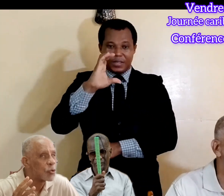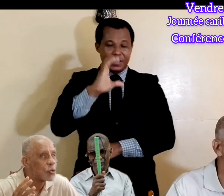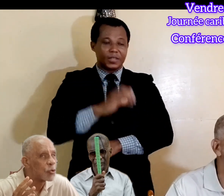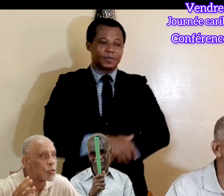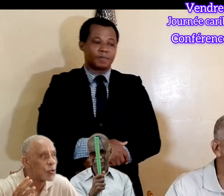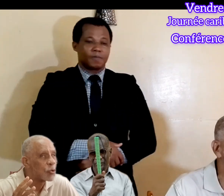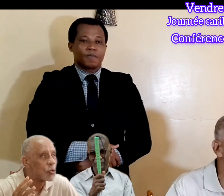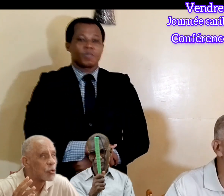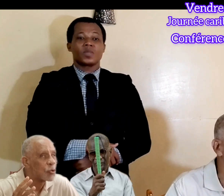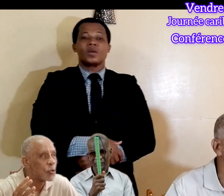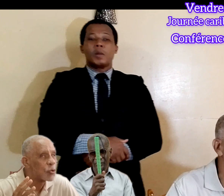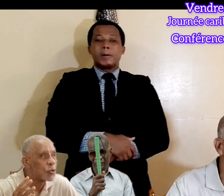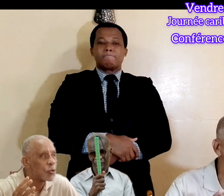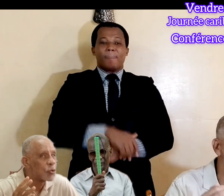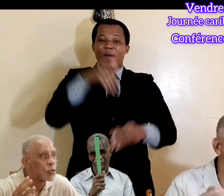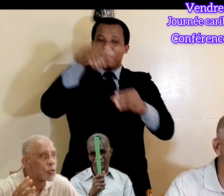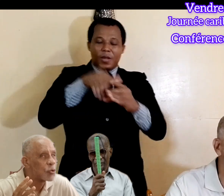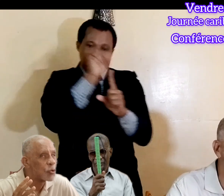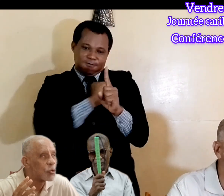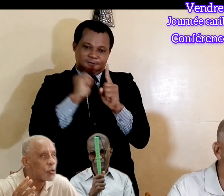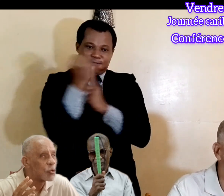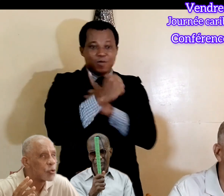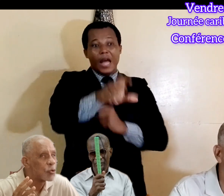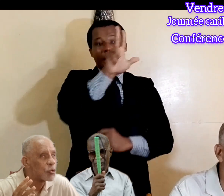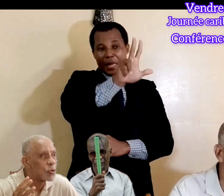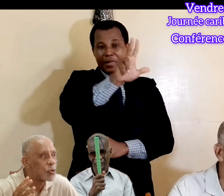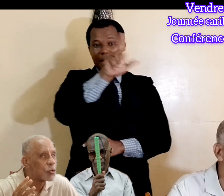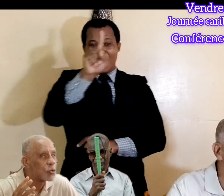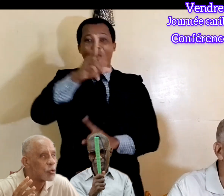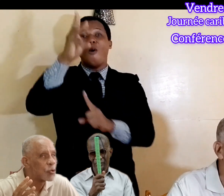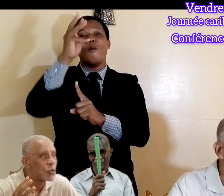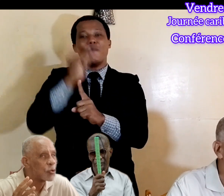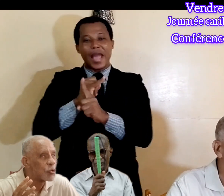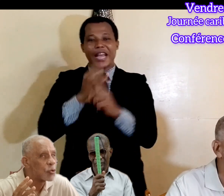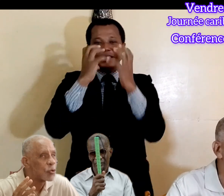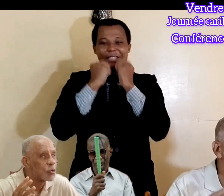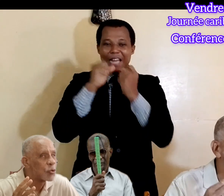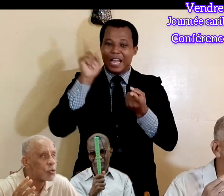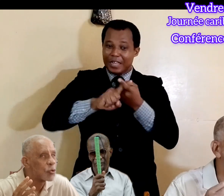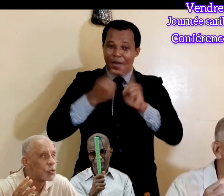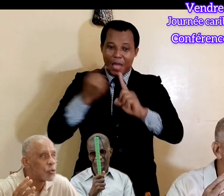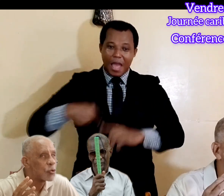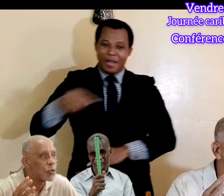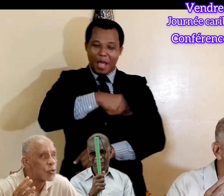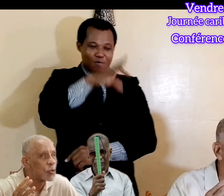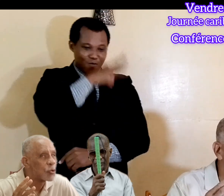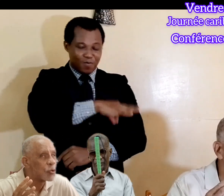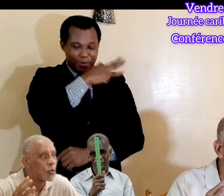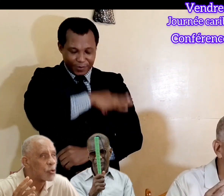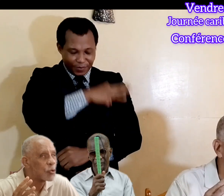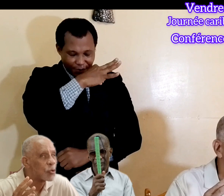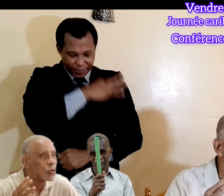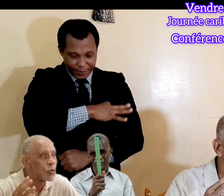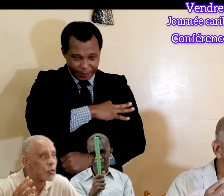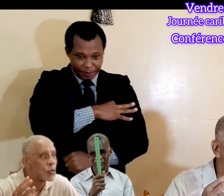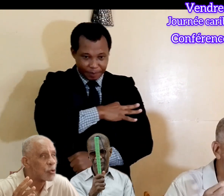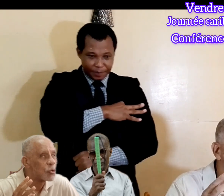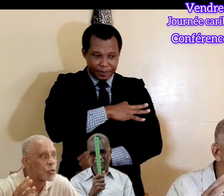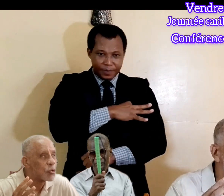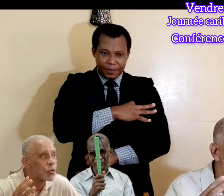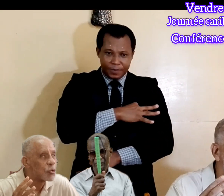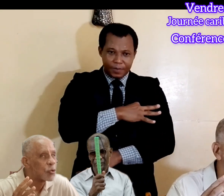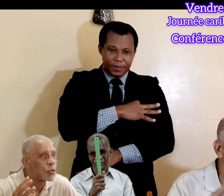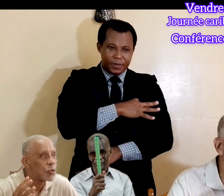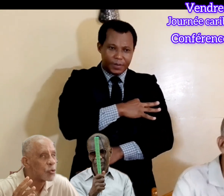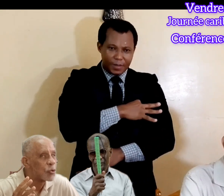Nous, occasion, l'interrompéa, chers amis, l'interrompéa, profité, je vous disons,